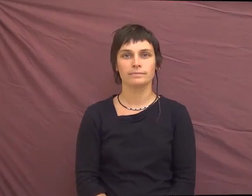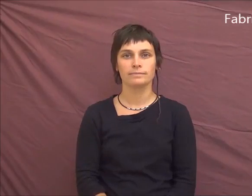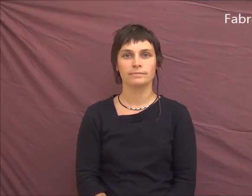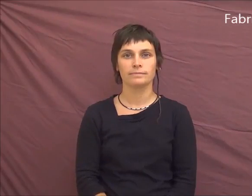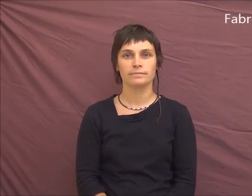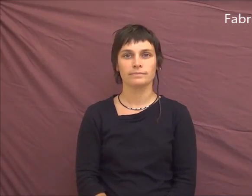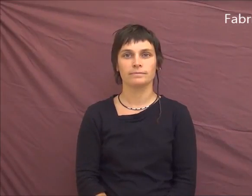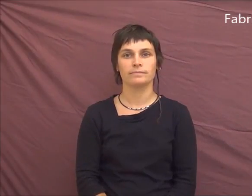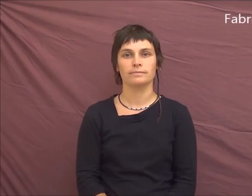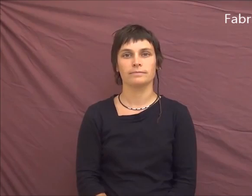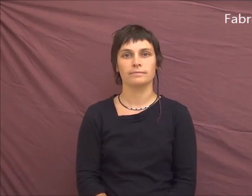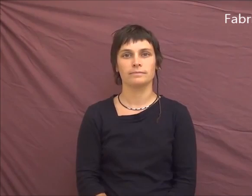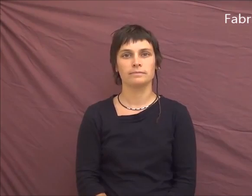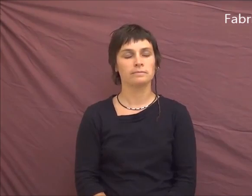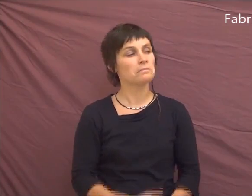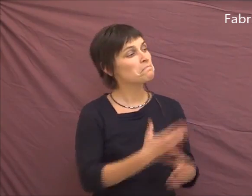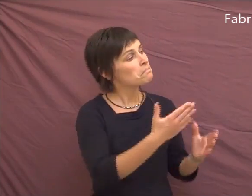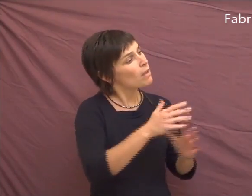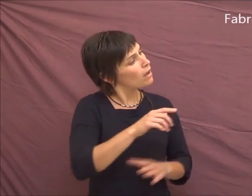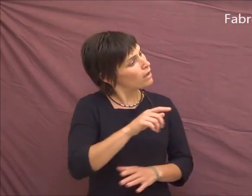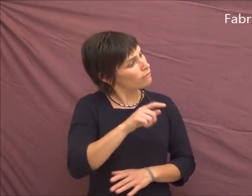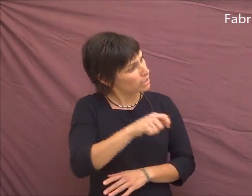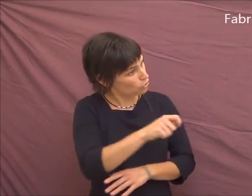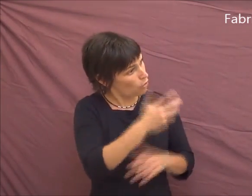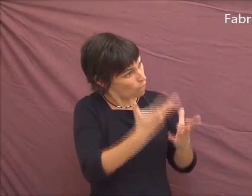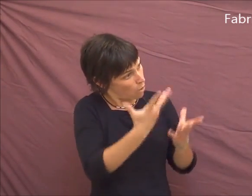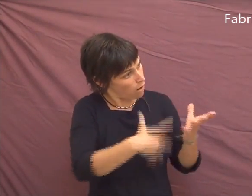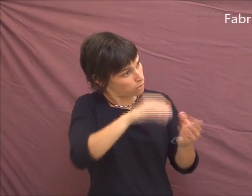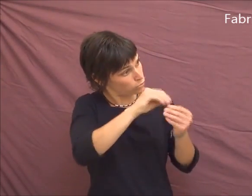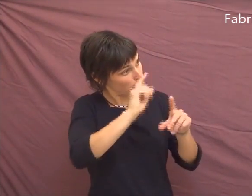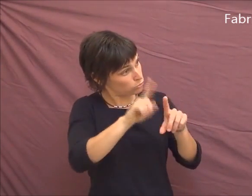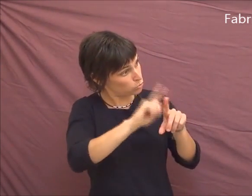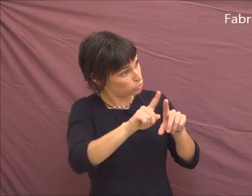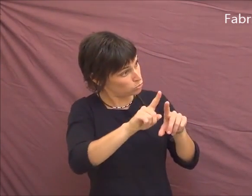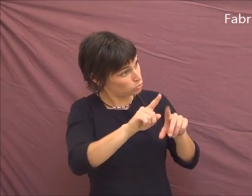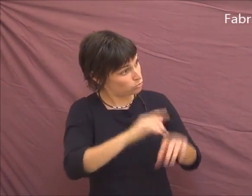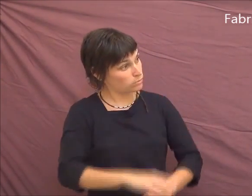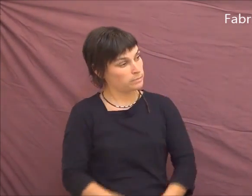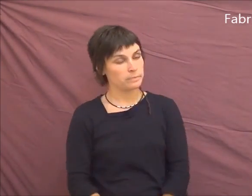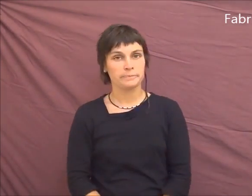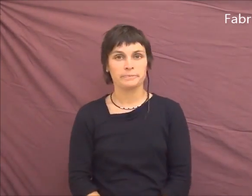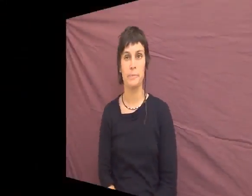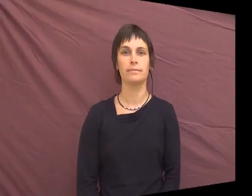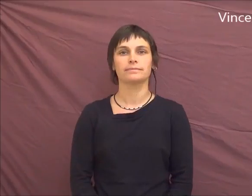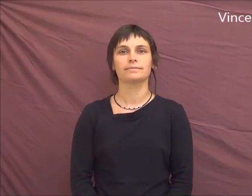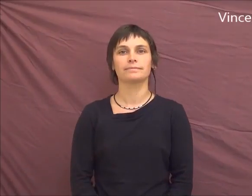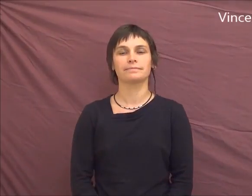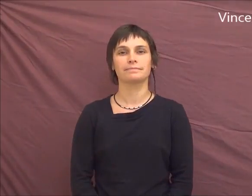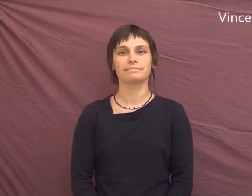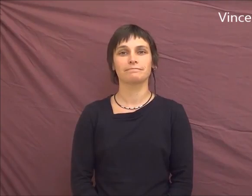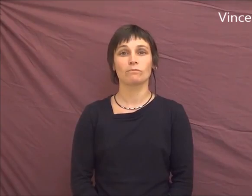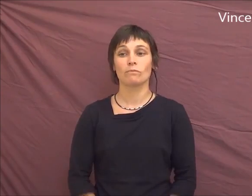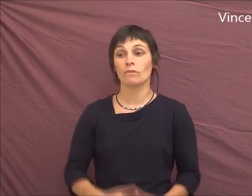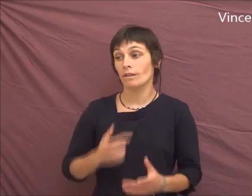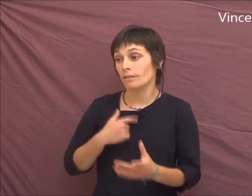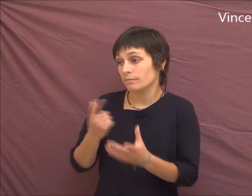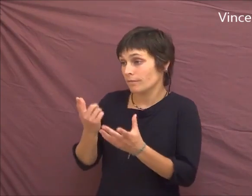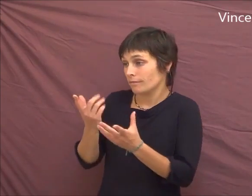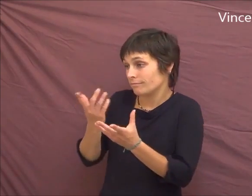Fabrice. Vincent, est-ce que tu veux ajouter quelque chose ? Vincent. Je ne vais rien rajouter à ce qu'Olivier vient